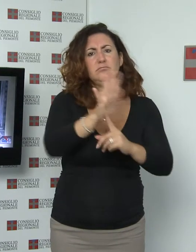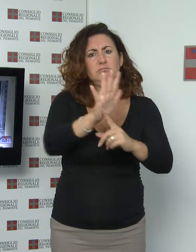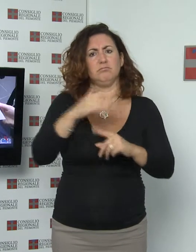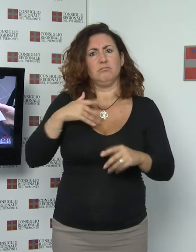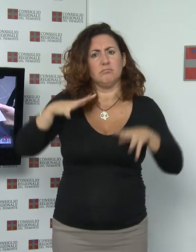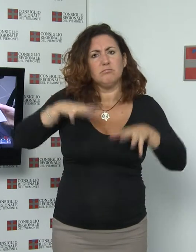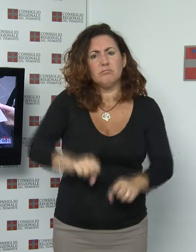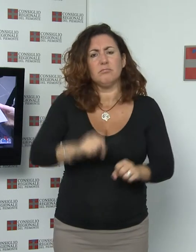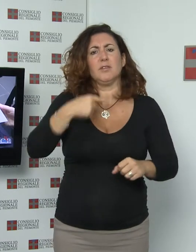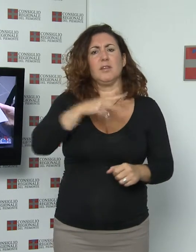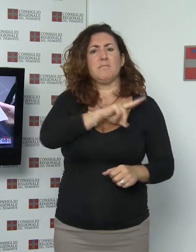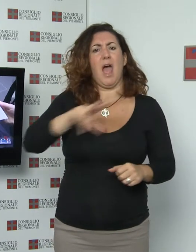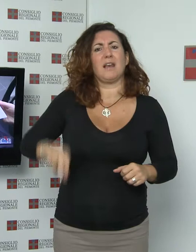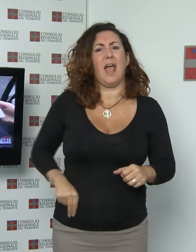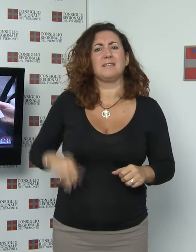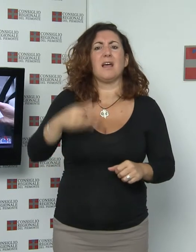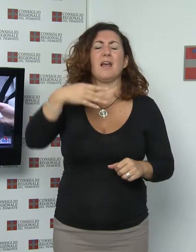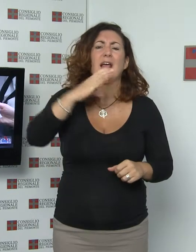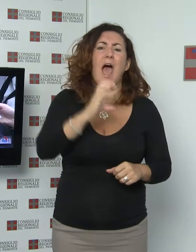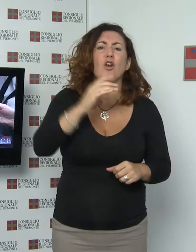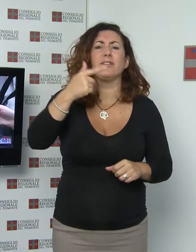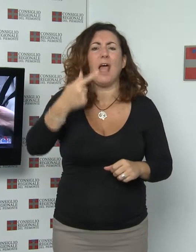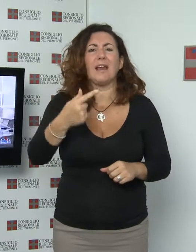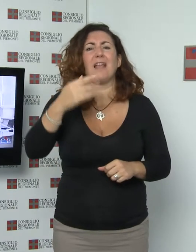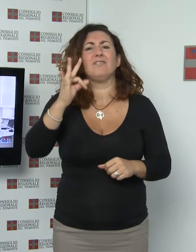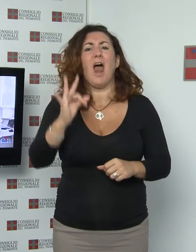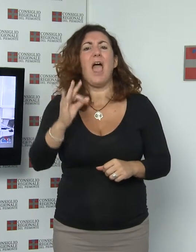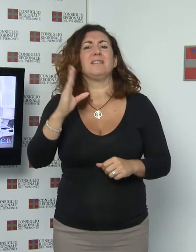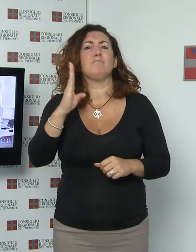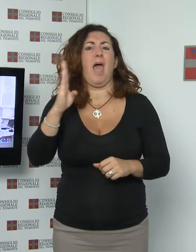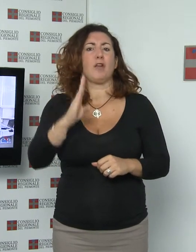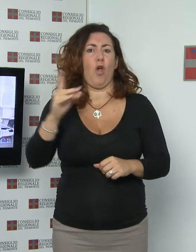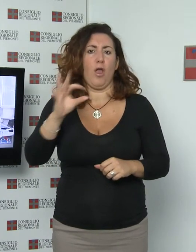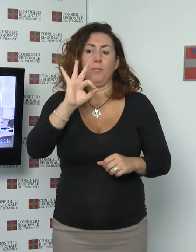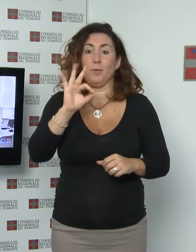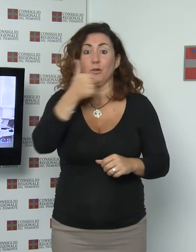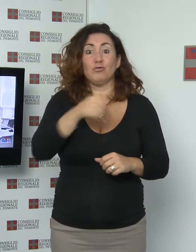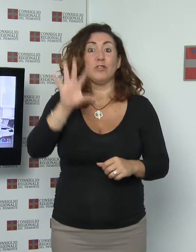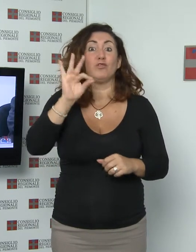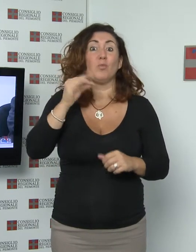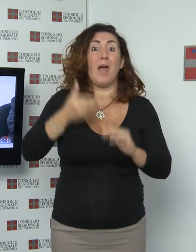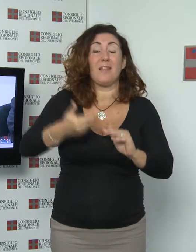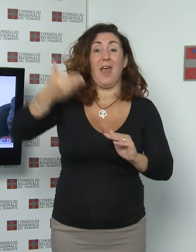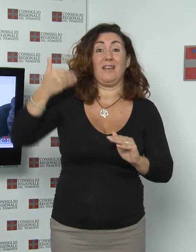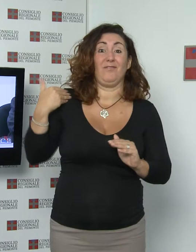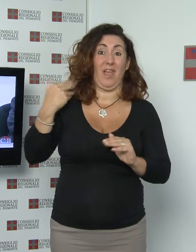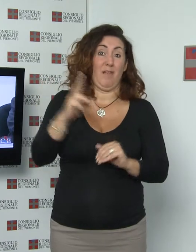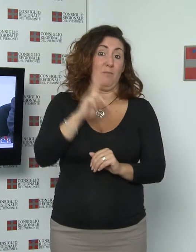Carlo Tancredi Falletti di Barolo nel 175esimo anniversario della sua morte. E' seguita la conferenza di Suor Felicia